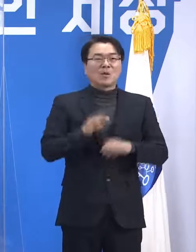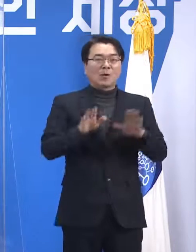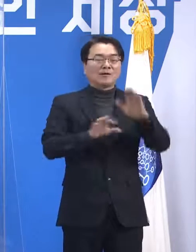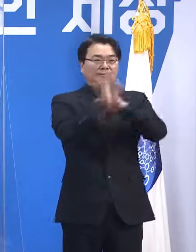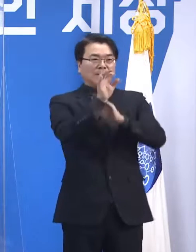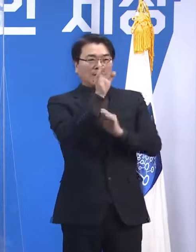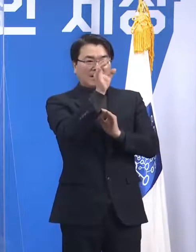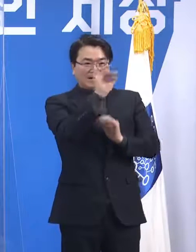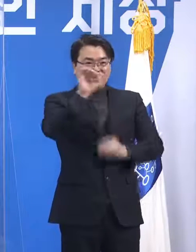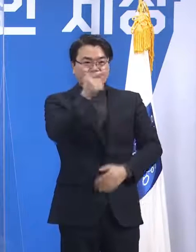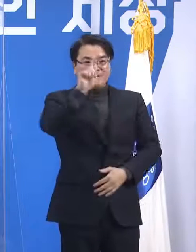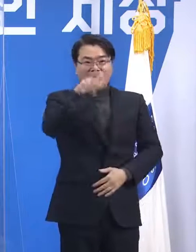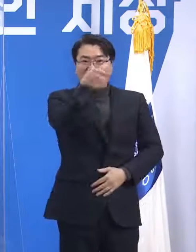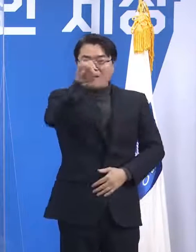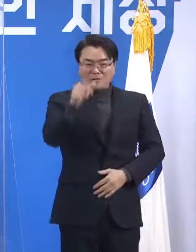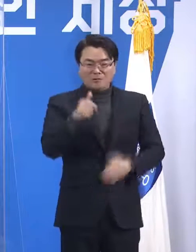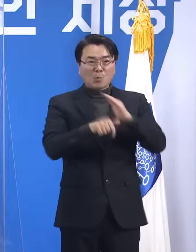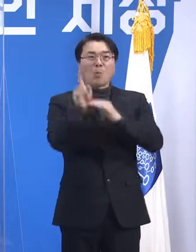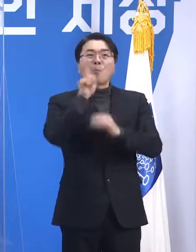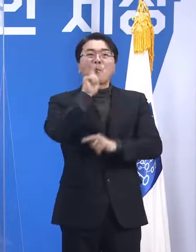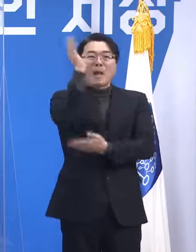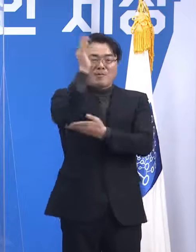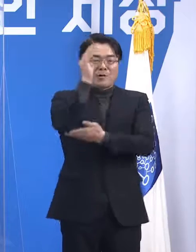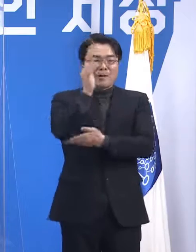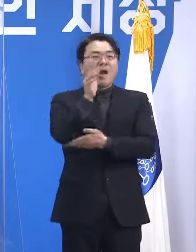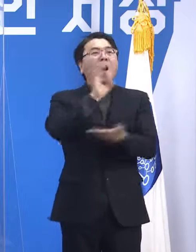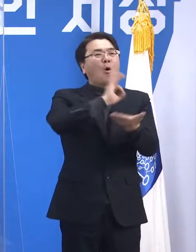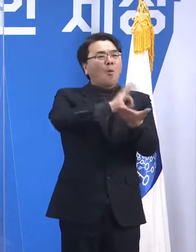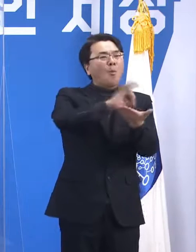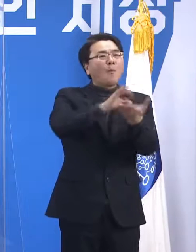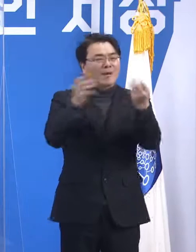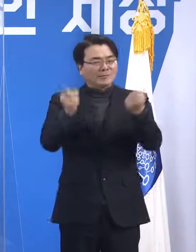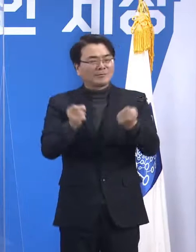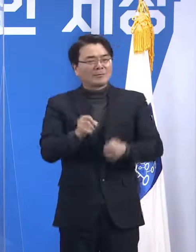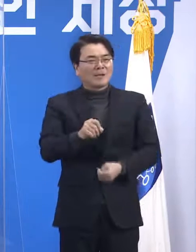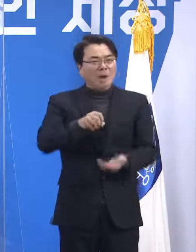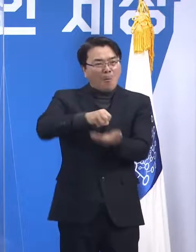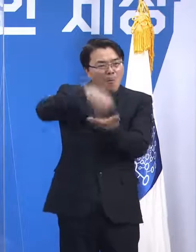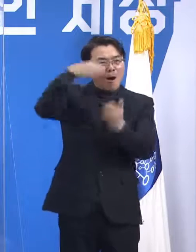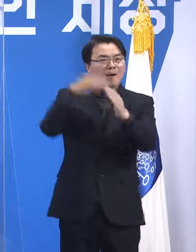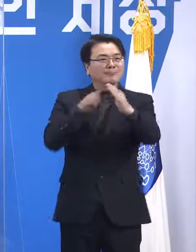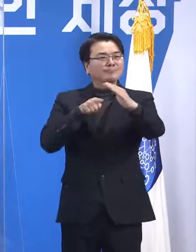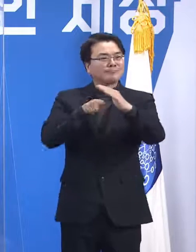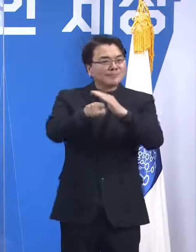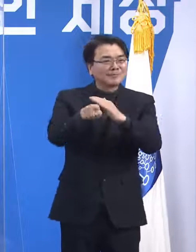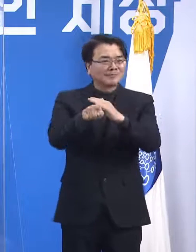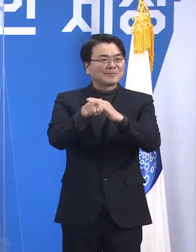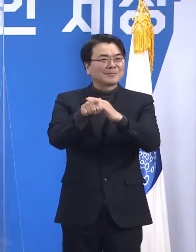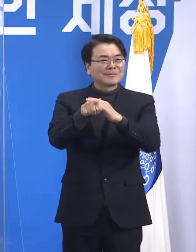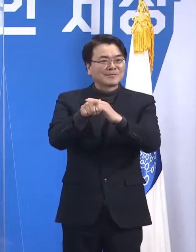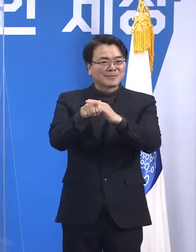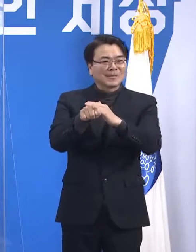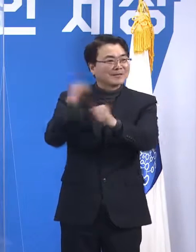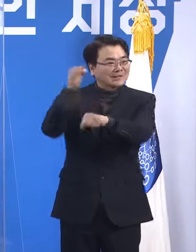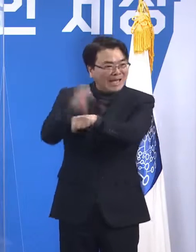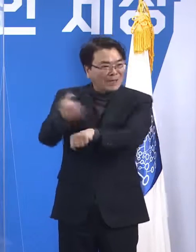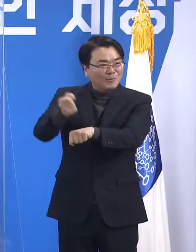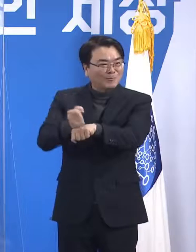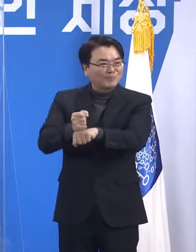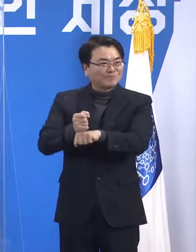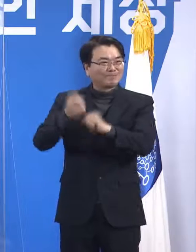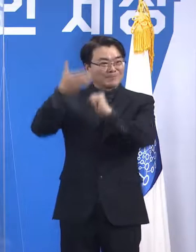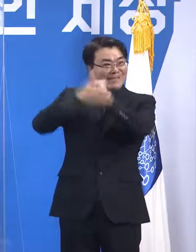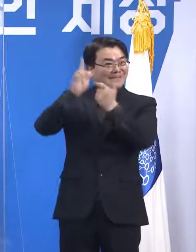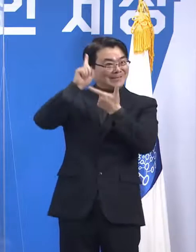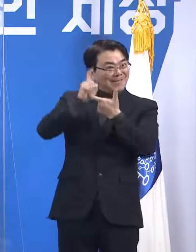대표님께서 소비 많이 하라고 저기 어디 빵집 가셔서 싸가는 인증샷도 하고 그러시는 걸로